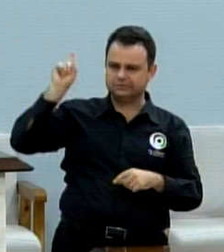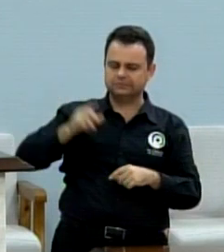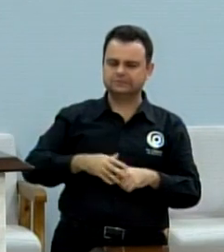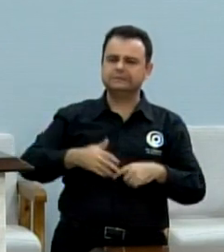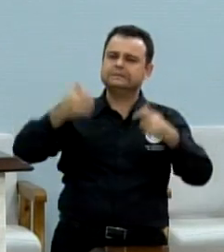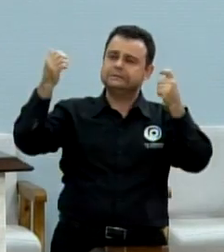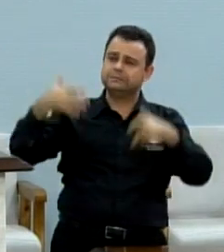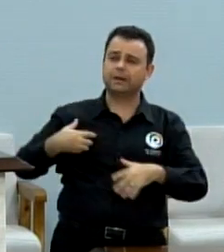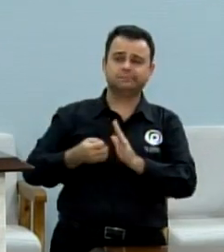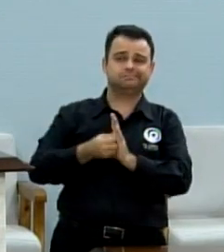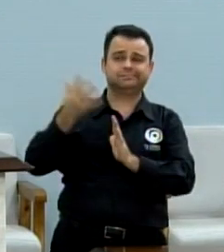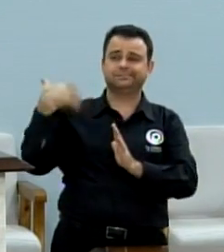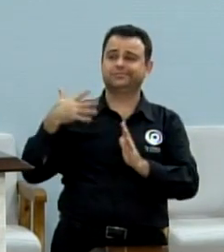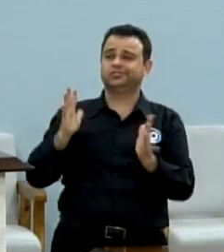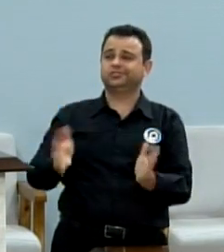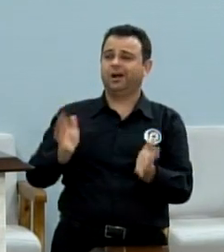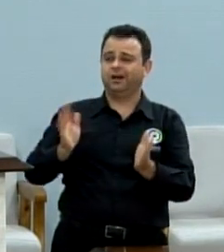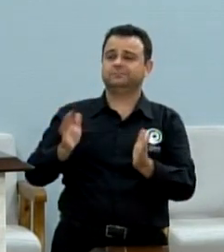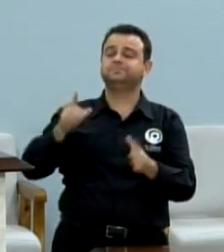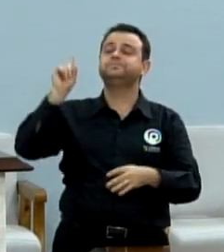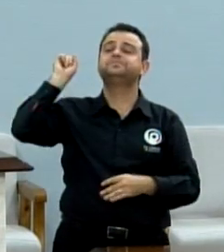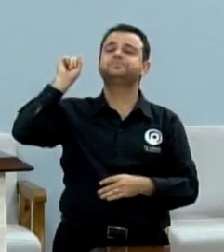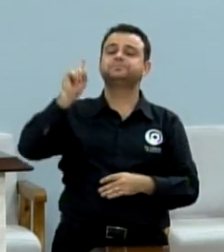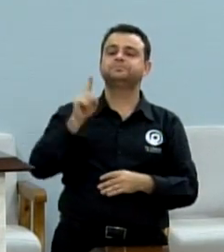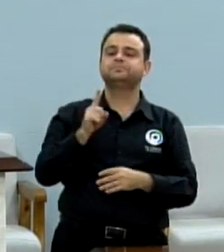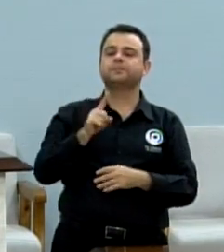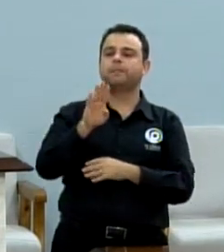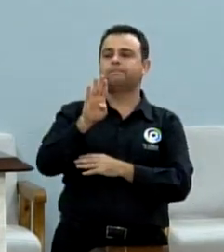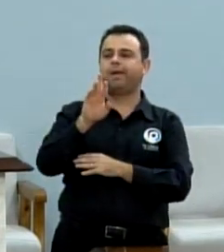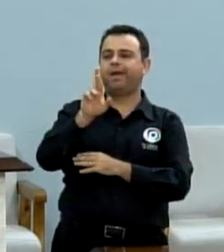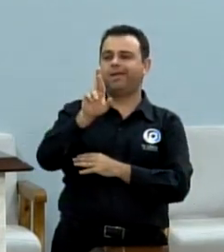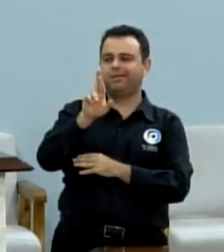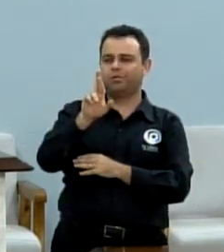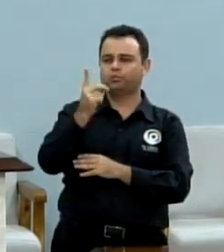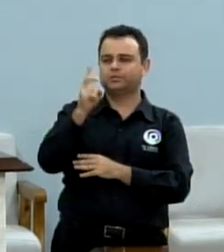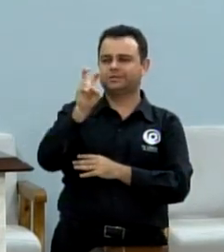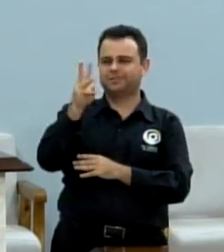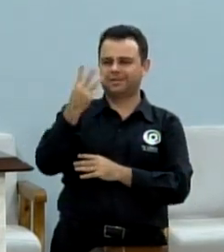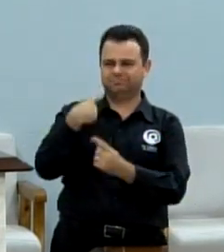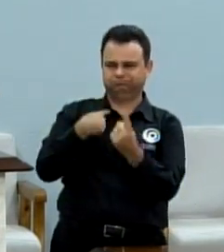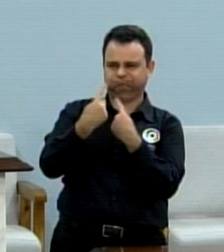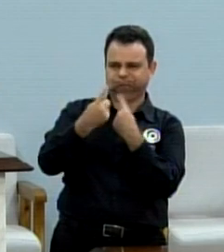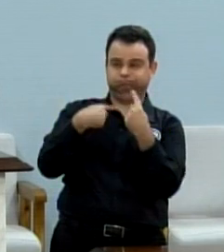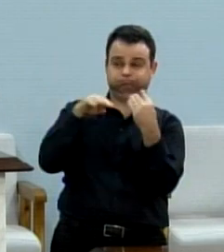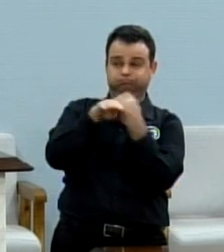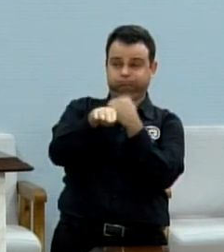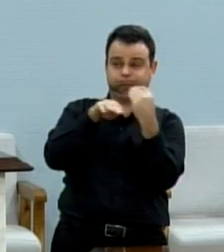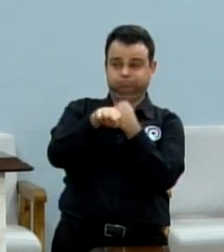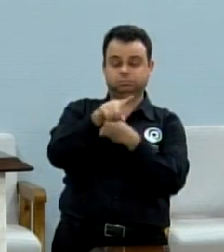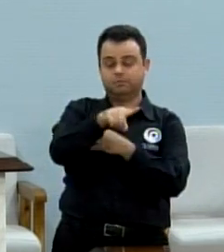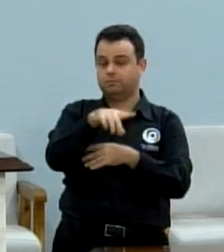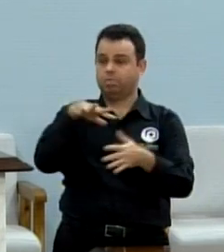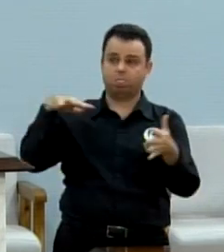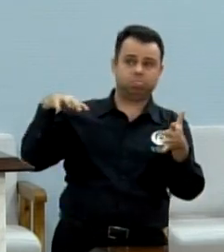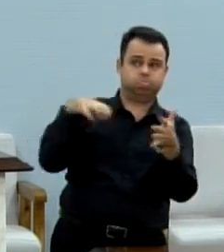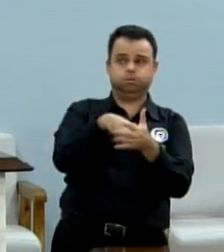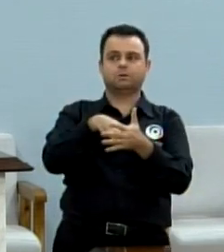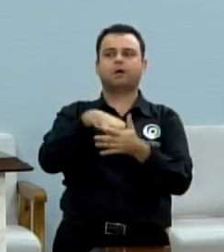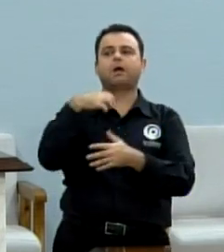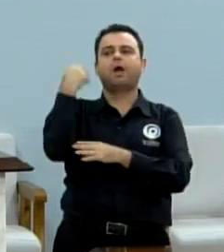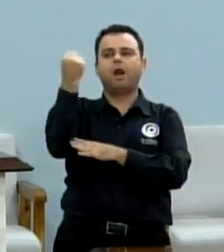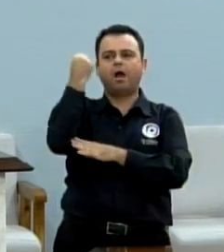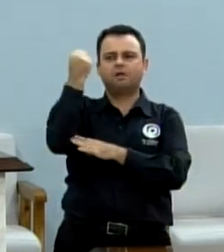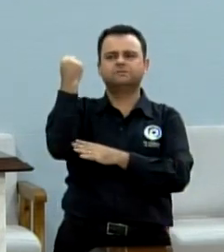mais de uma vez. Isso é na marginal da BR-153, local de muito movimento. Já teve acidente, acidente grave ali.